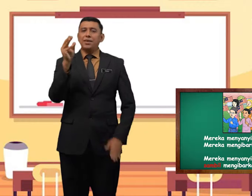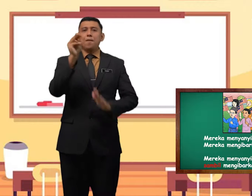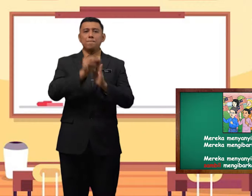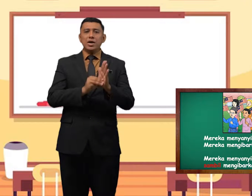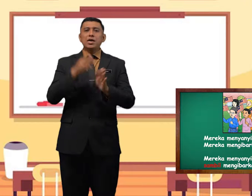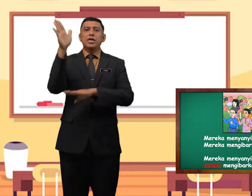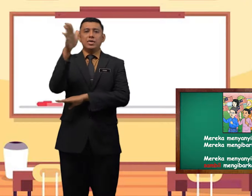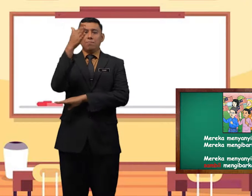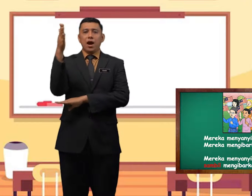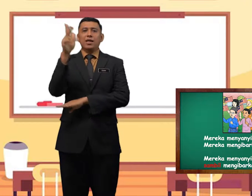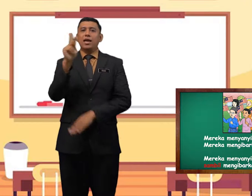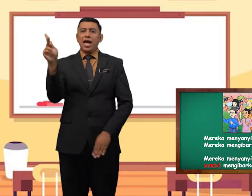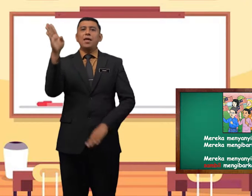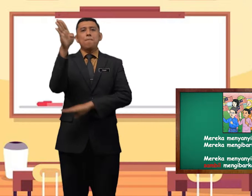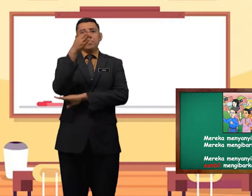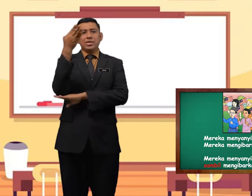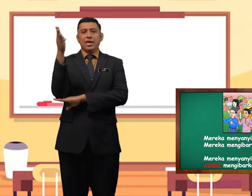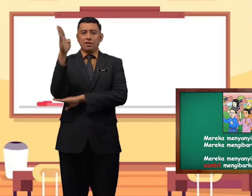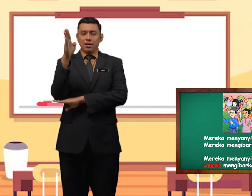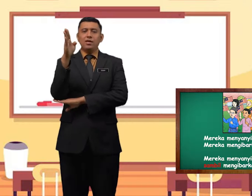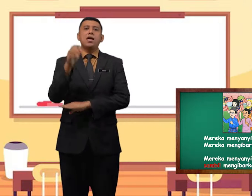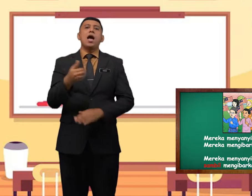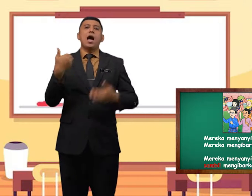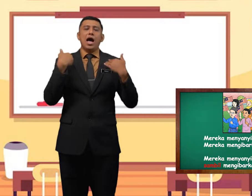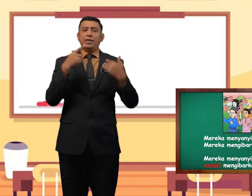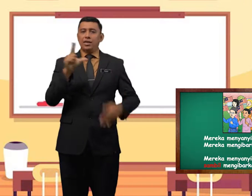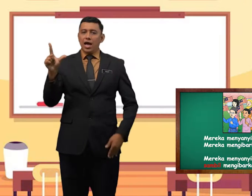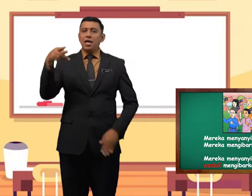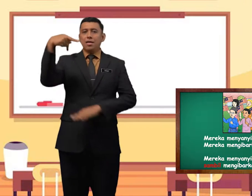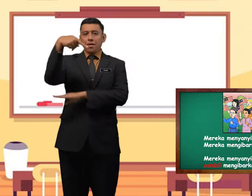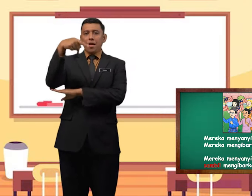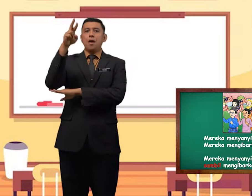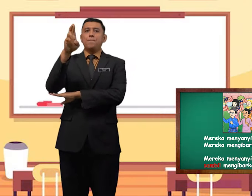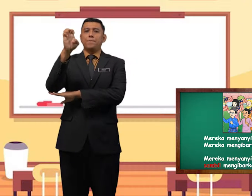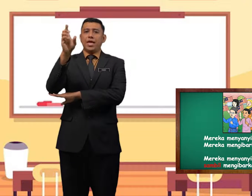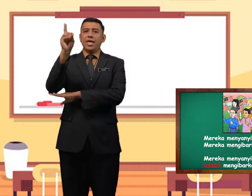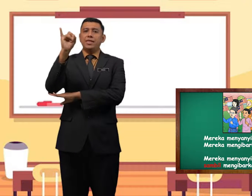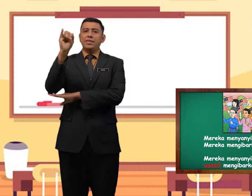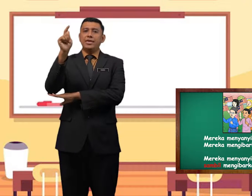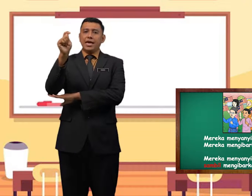menibarkan bendera adalah predikat.